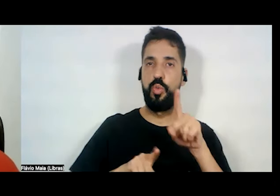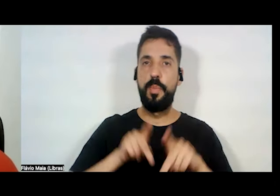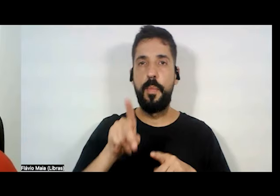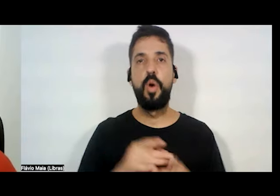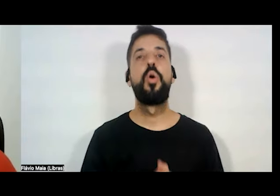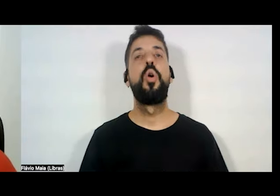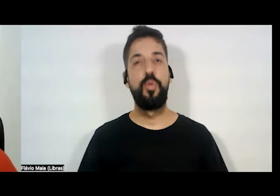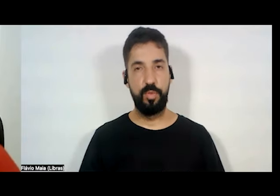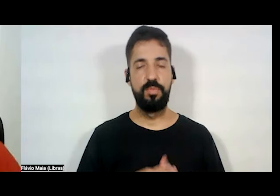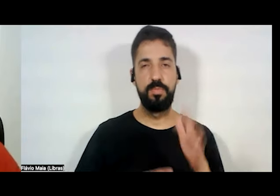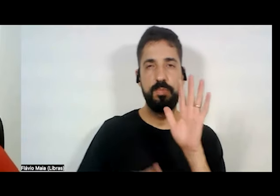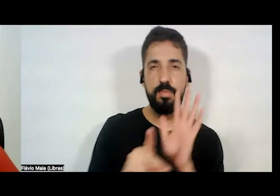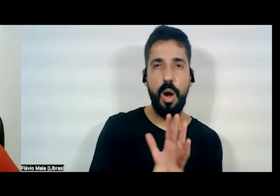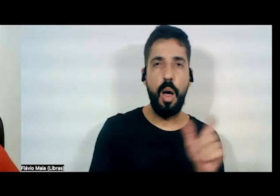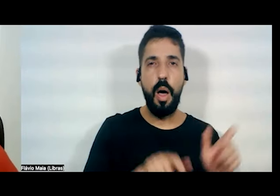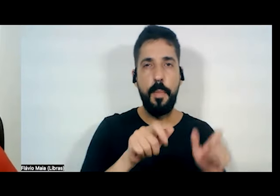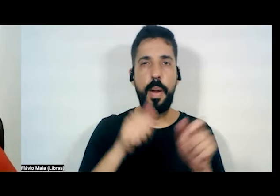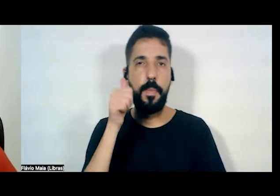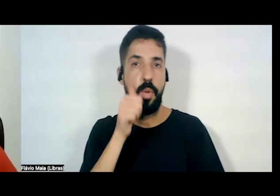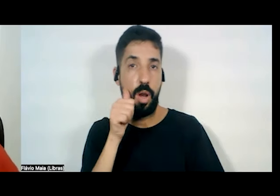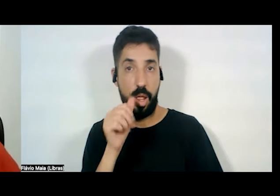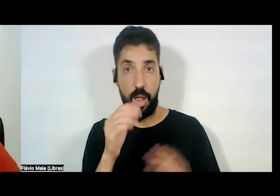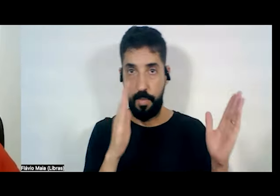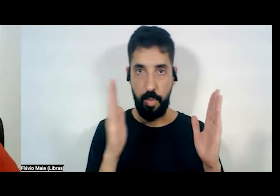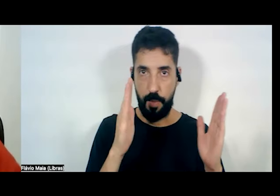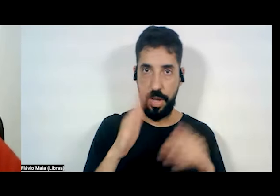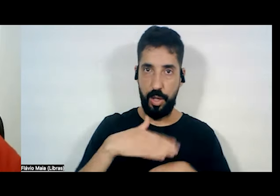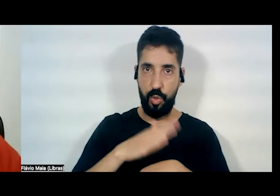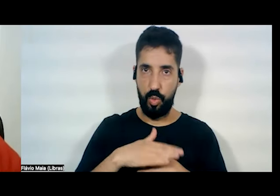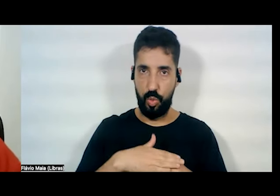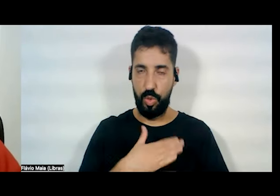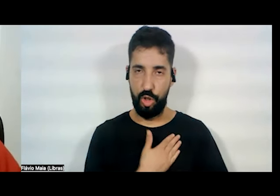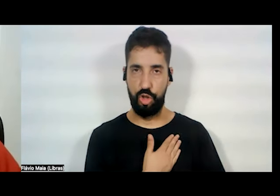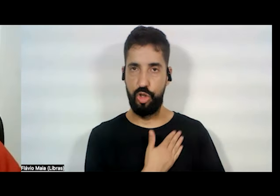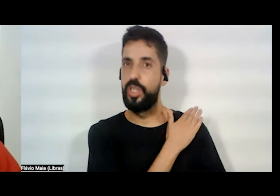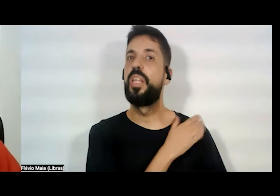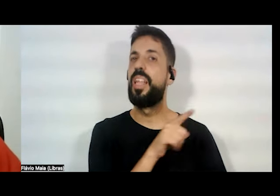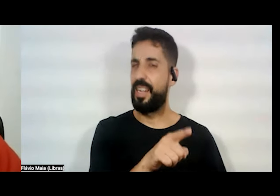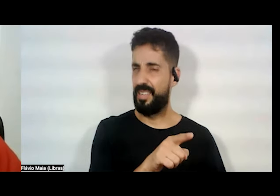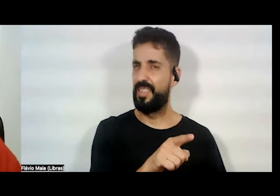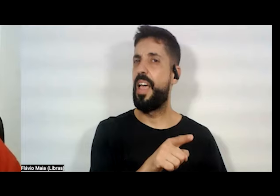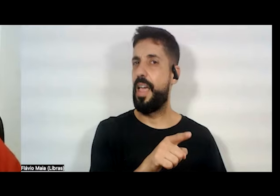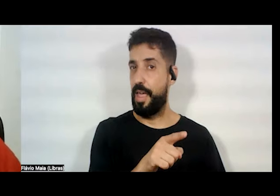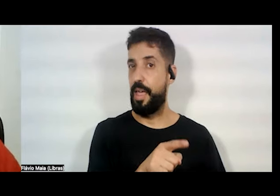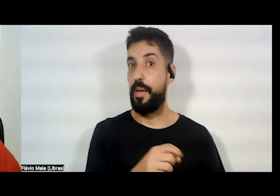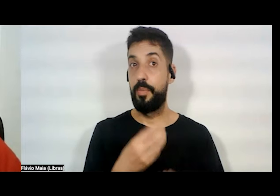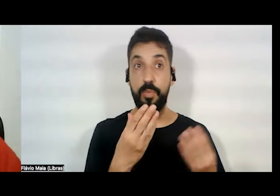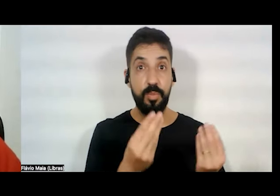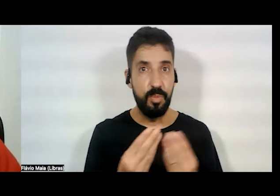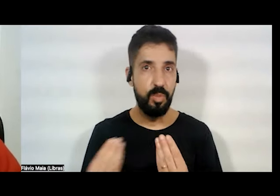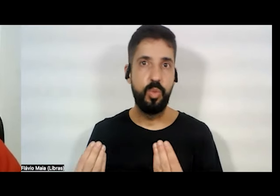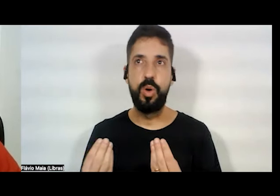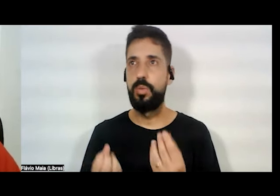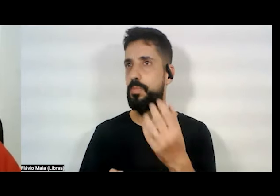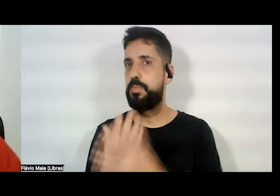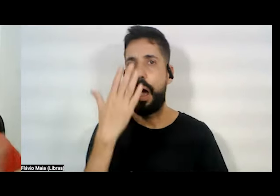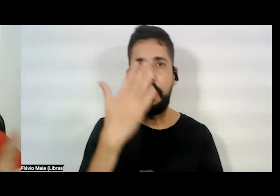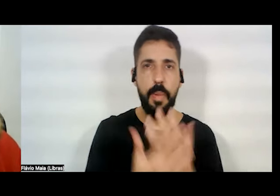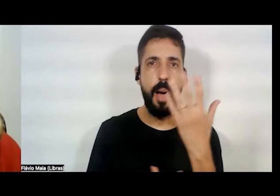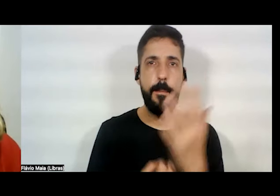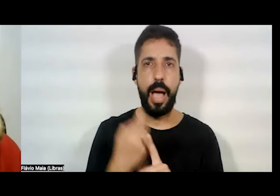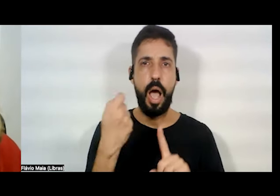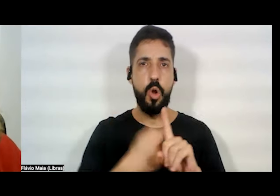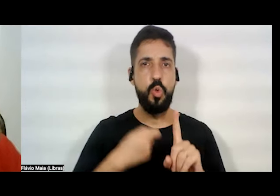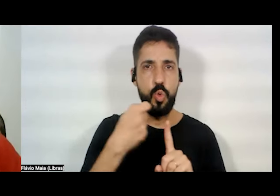próprias mulheres. O período da ditadura é um período muito fértil da presença da luta das mulheres, porque a